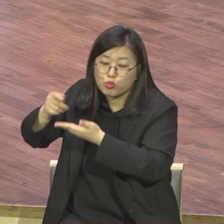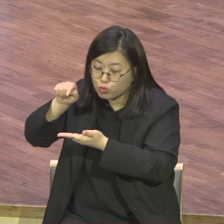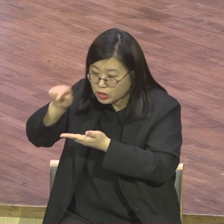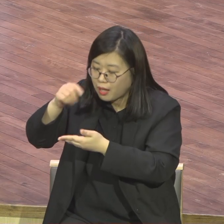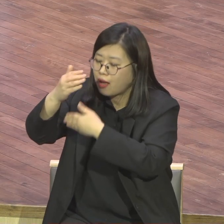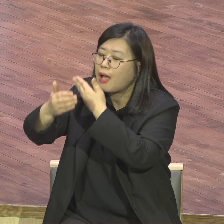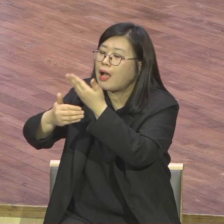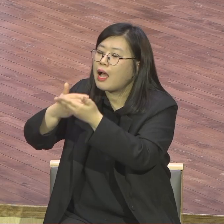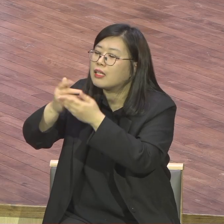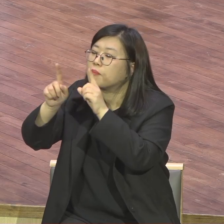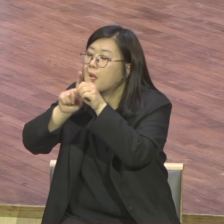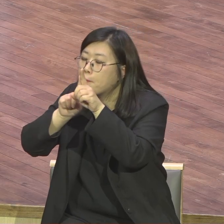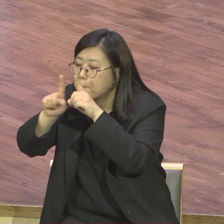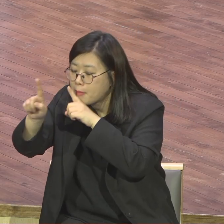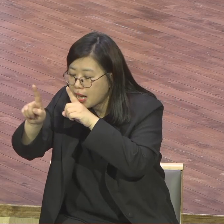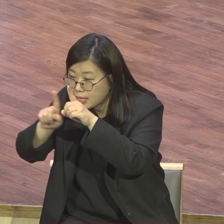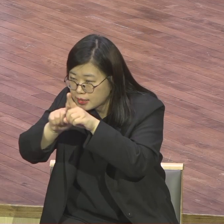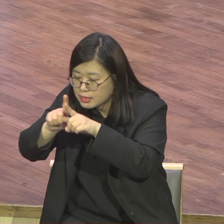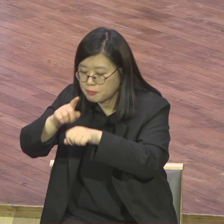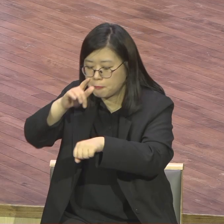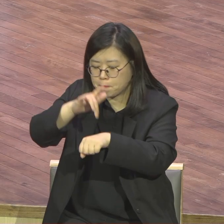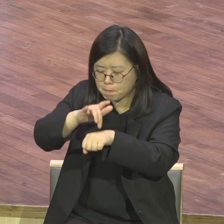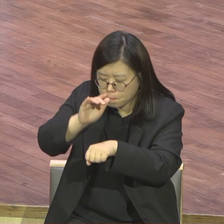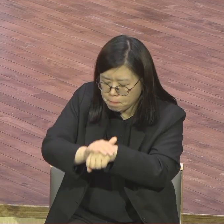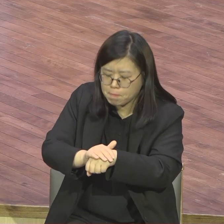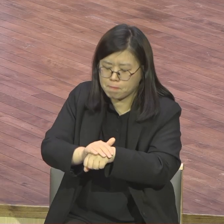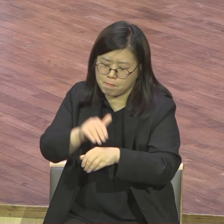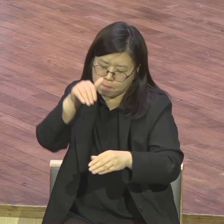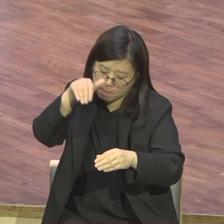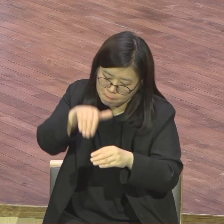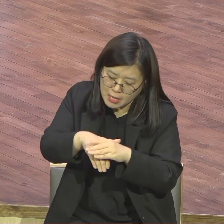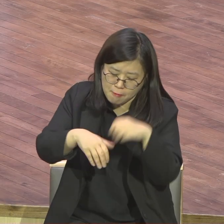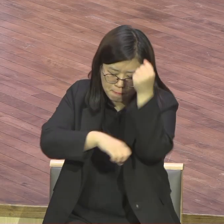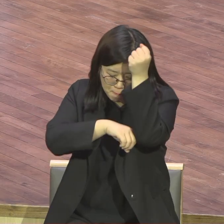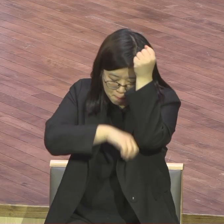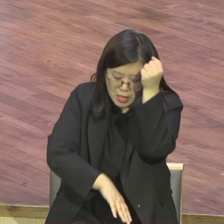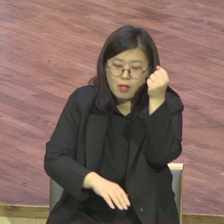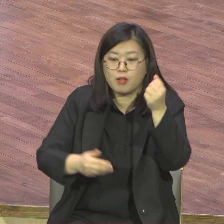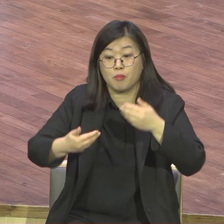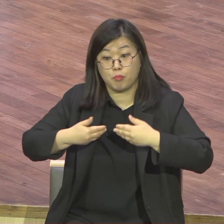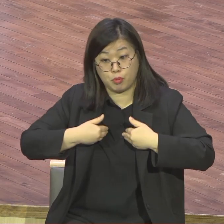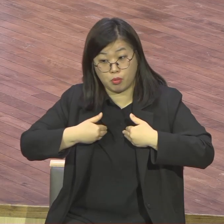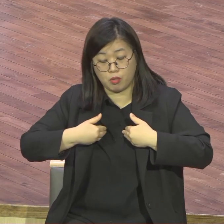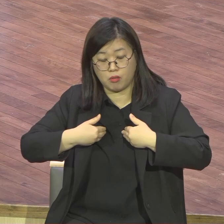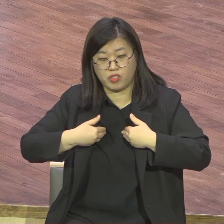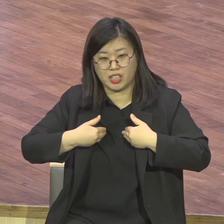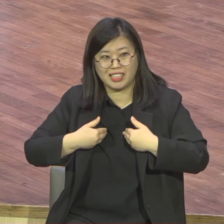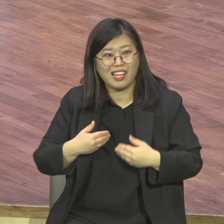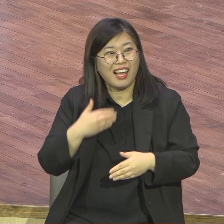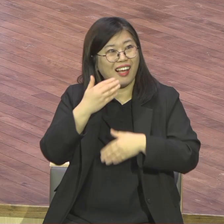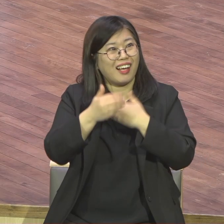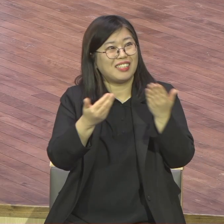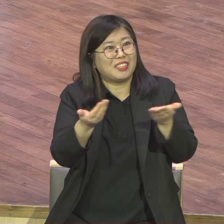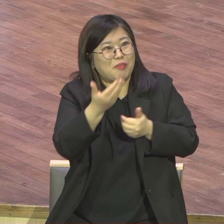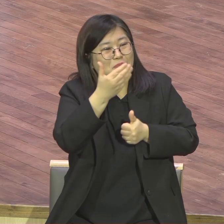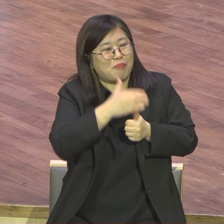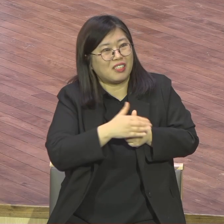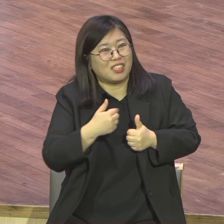일을 하면서 피곤하다 힘들다 즐거워해야지 즐거워. 엔돌핀이 팍팍 나와야지 하면 엔돌핀이